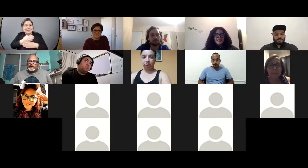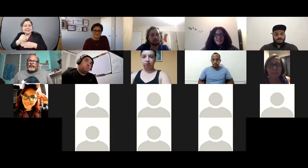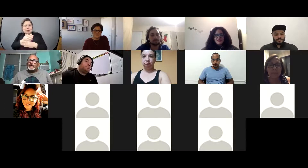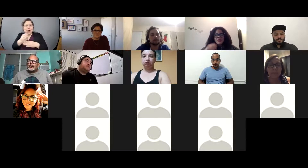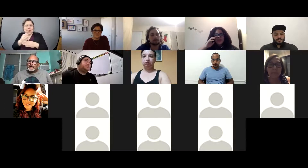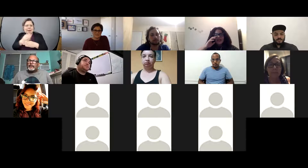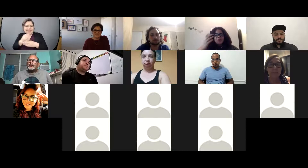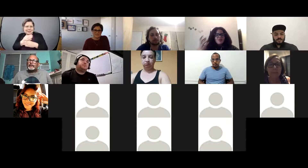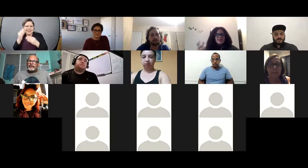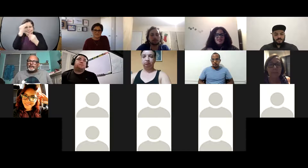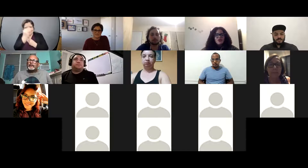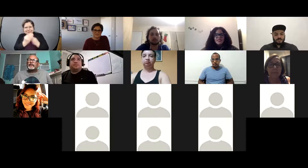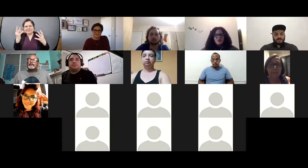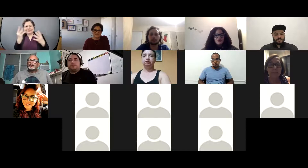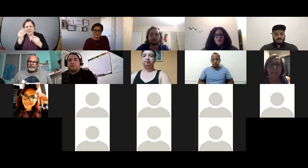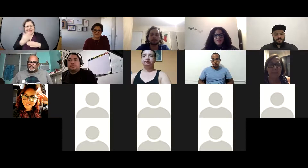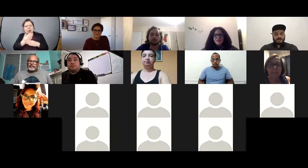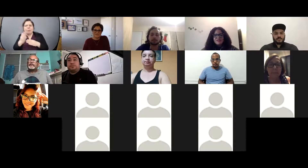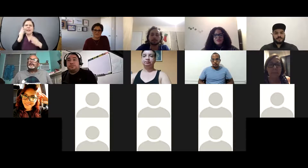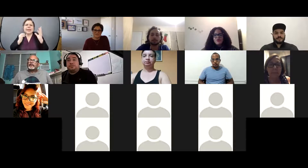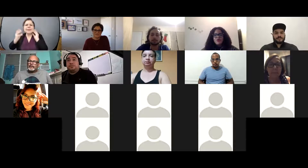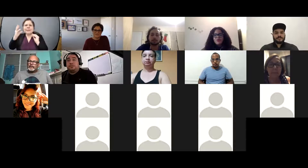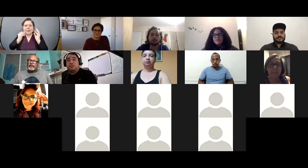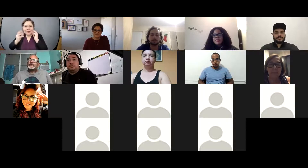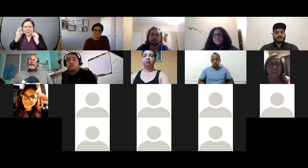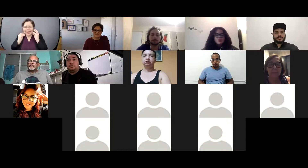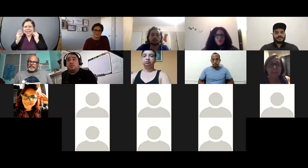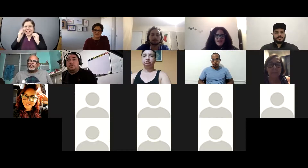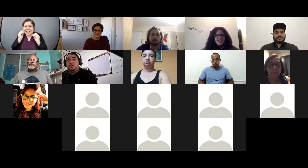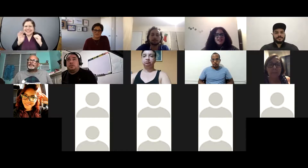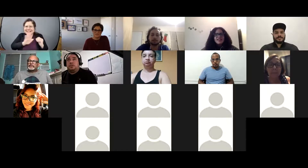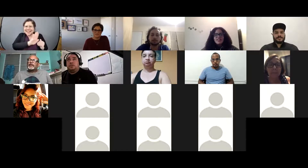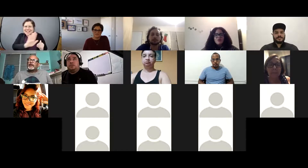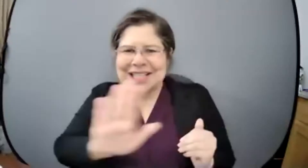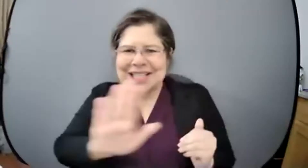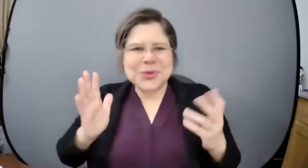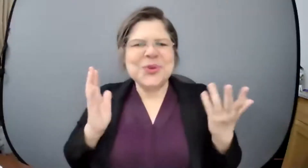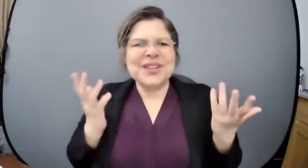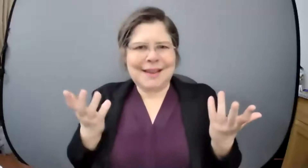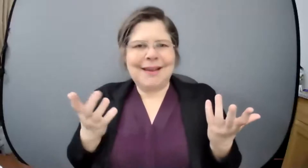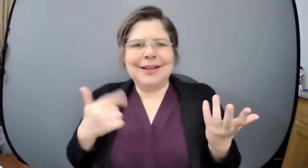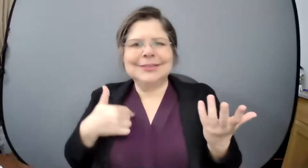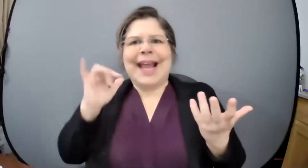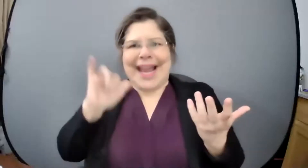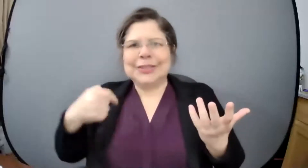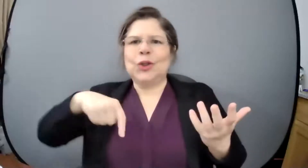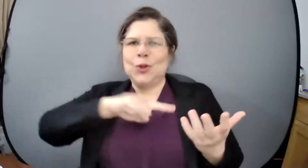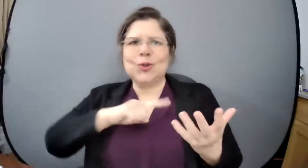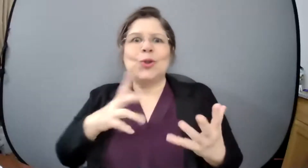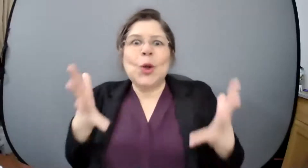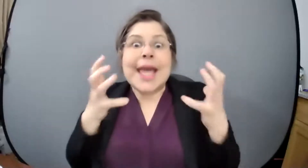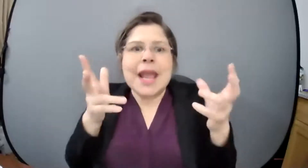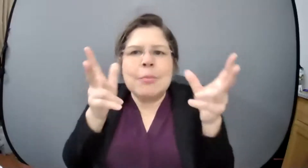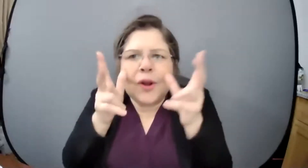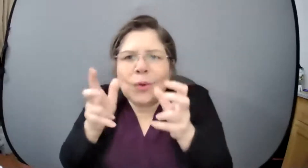eso es lo que queremos hacer con aquí nos cuidamos es no ignorar ni obviar ninguna de las realidades por